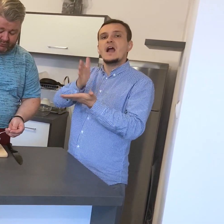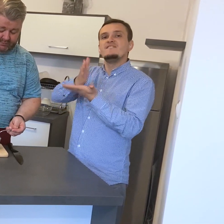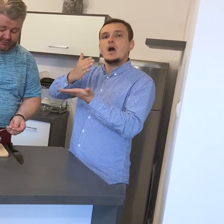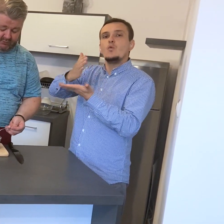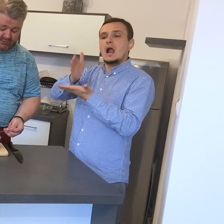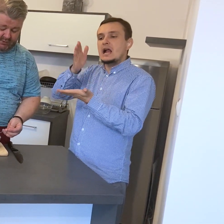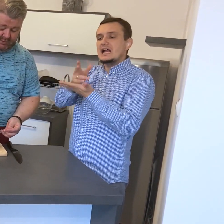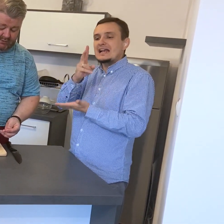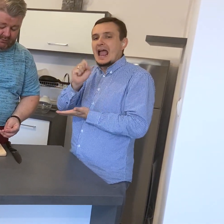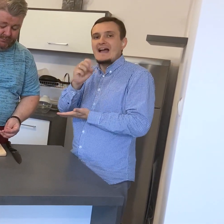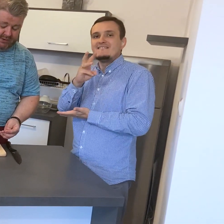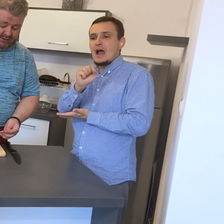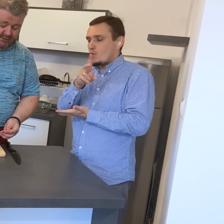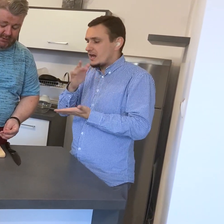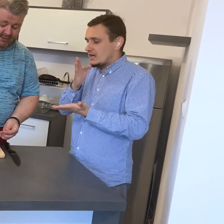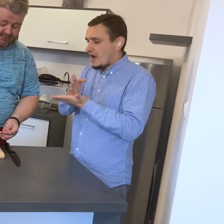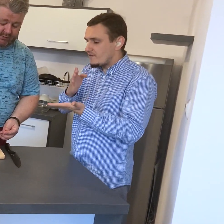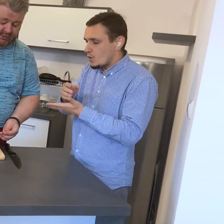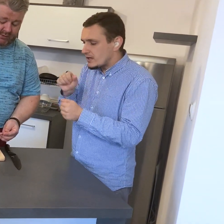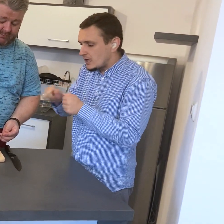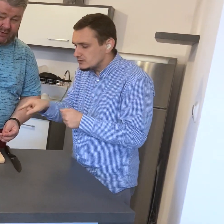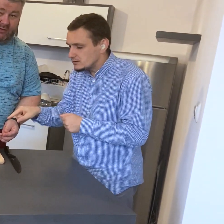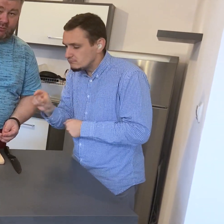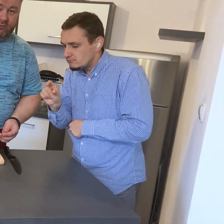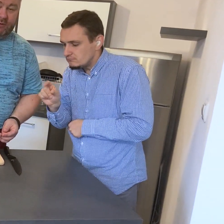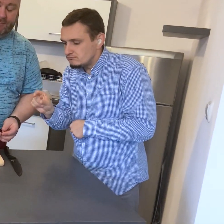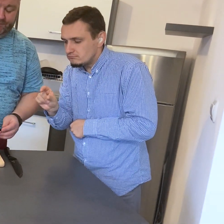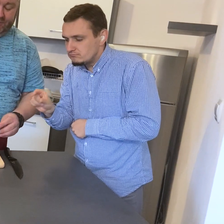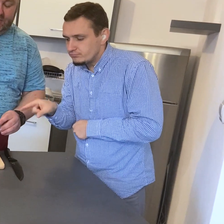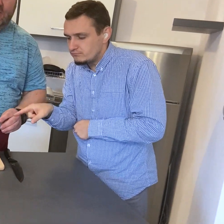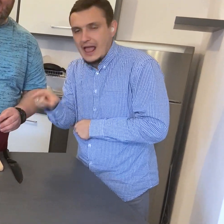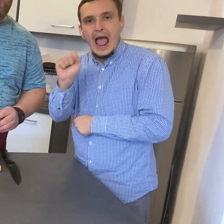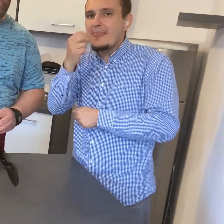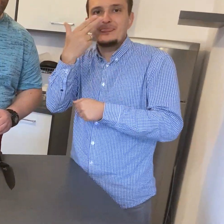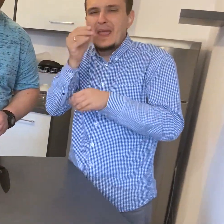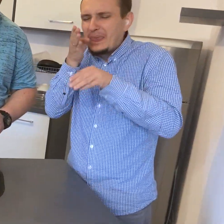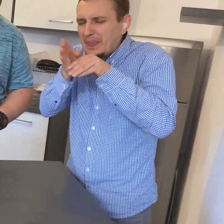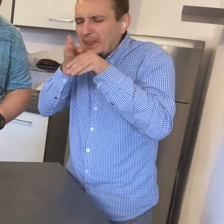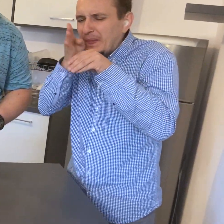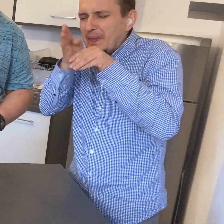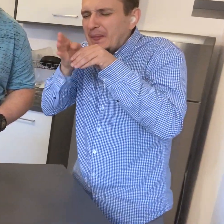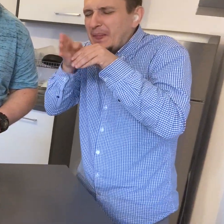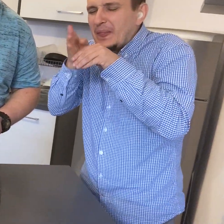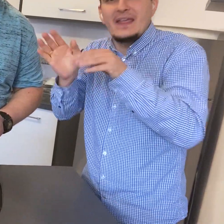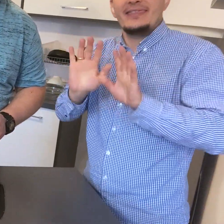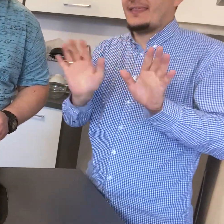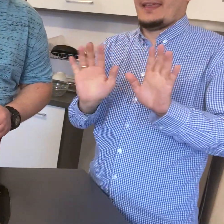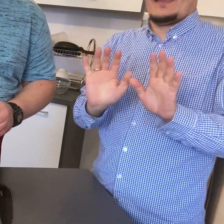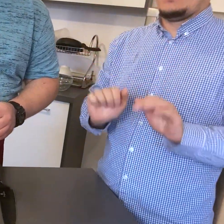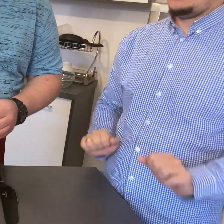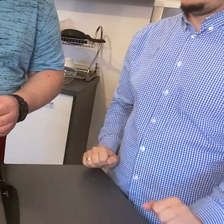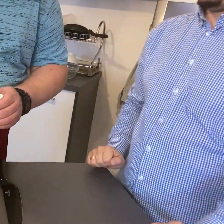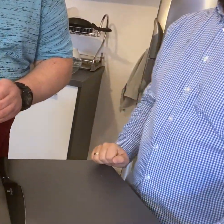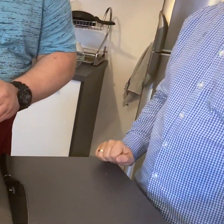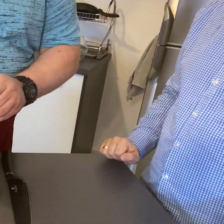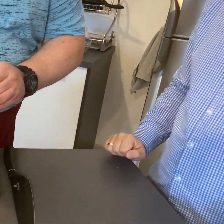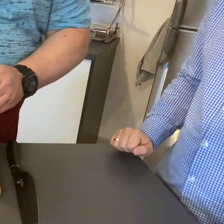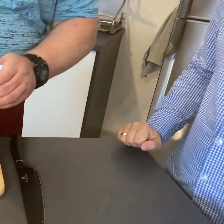zobaczyć, są piękne kawałki mięsa tuńczyka. A nie jakaś tam sieczka drobno rozdrobniona.